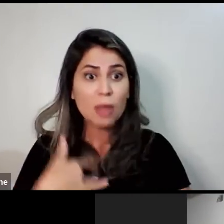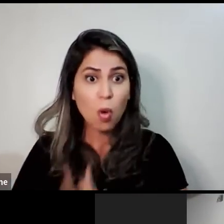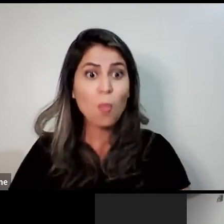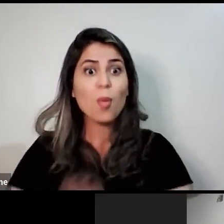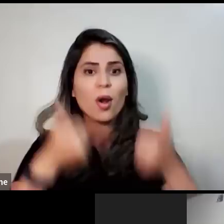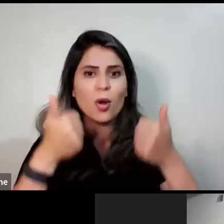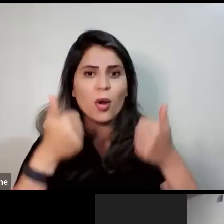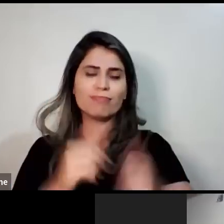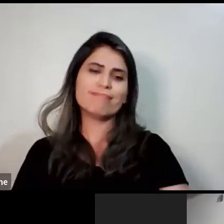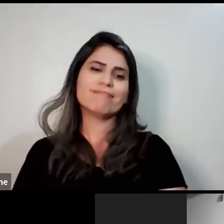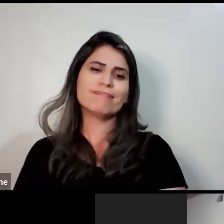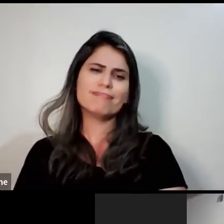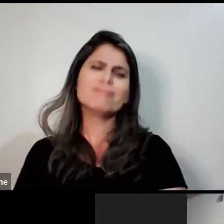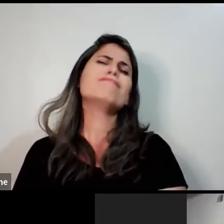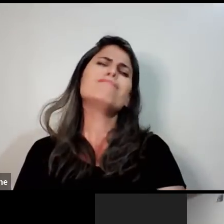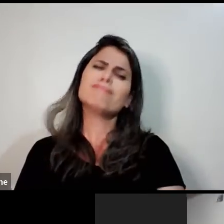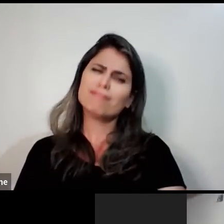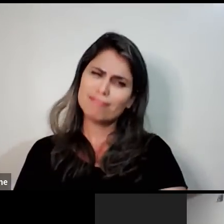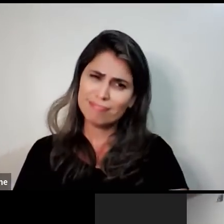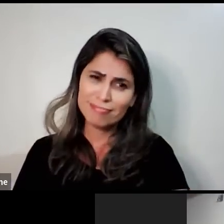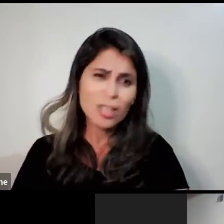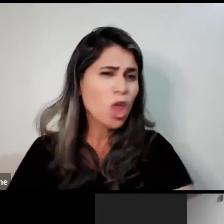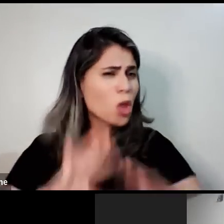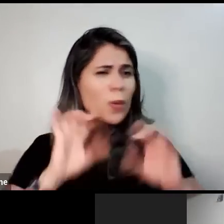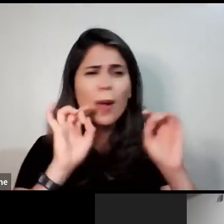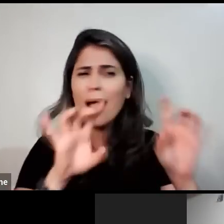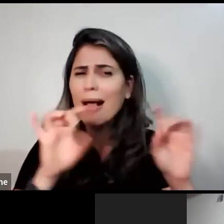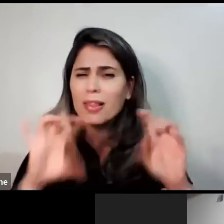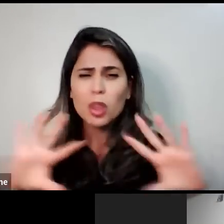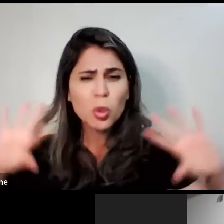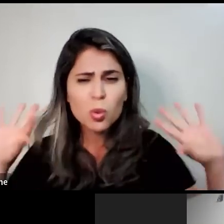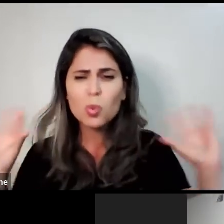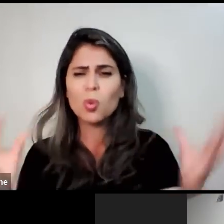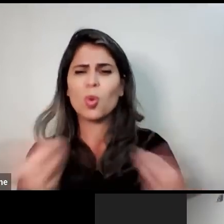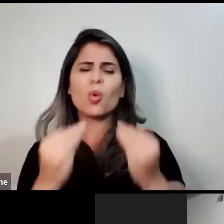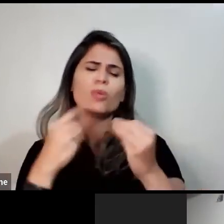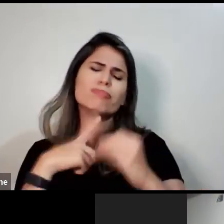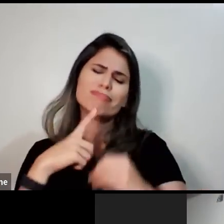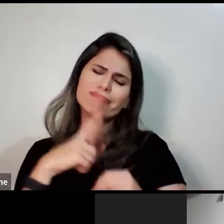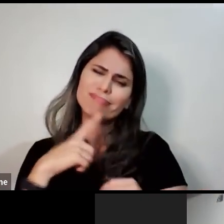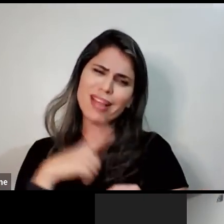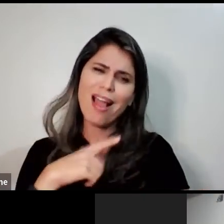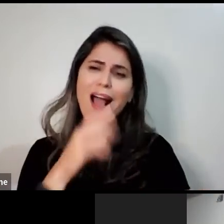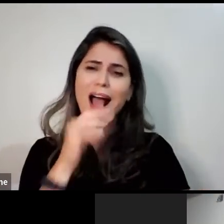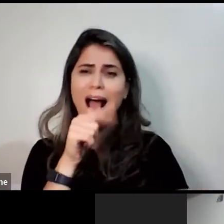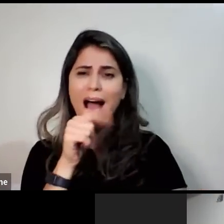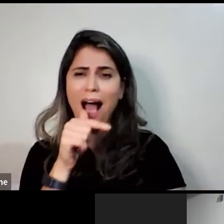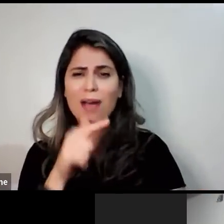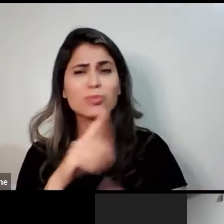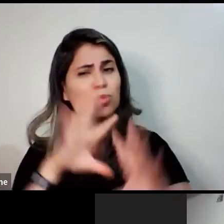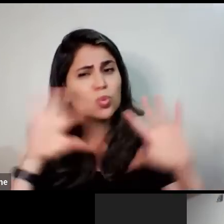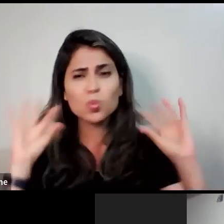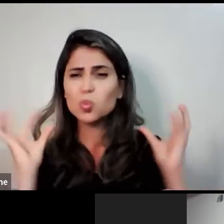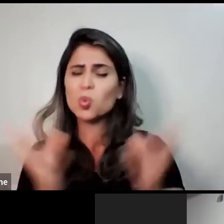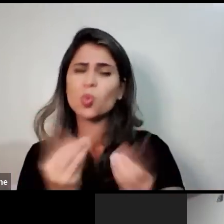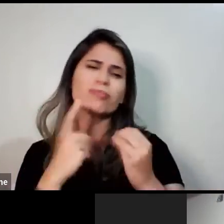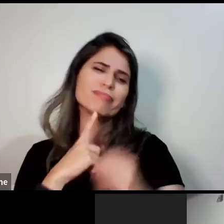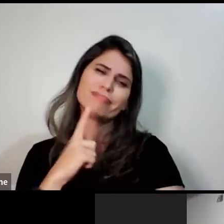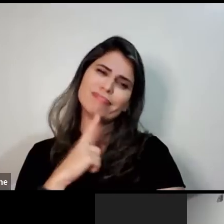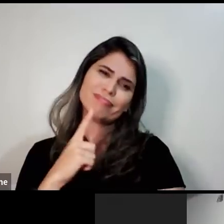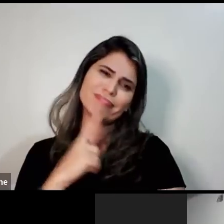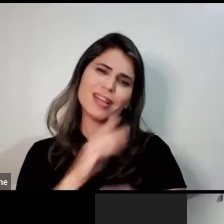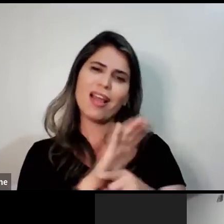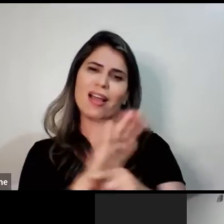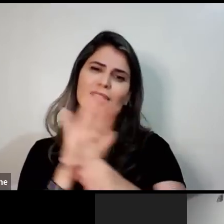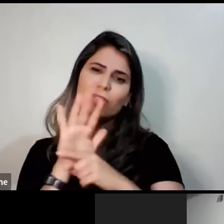Graça, que fazem uso desse projeto têm benefícios. Talvez um momento que a senhora esteja passando não consiga, mas eu acho que a